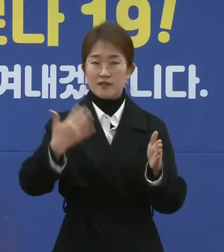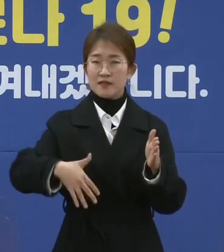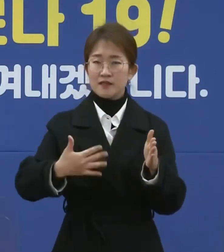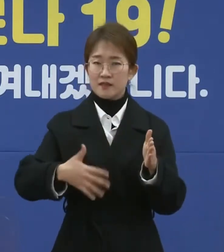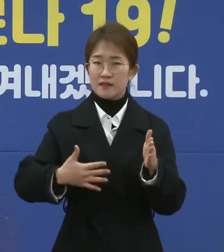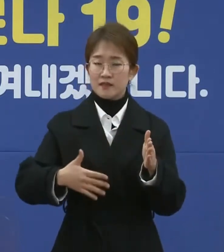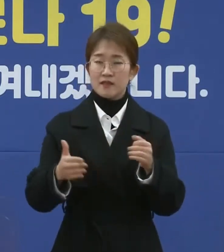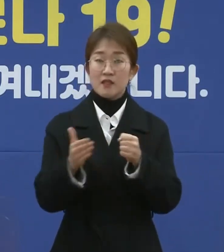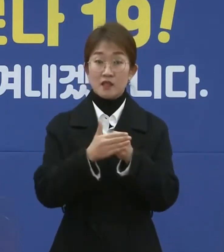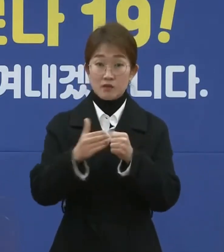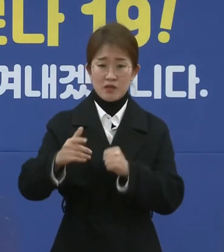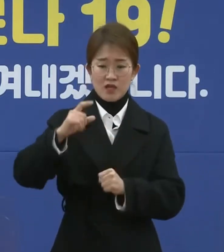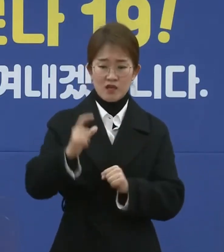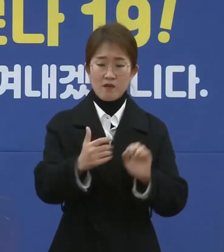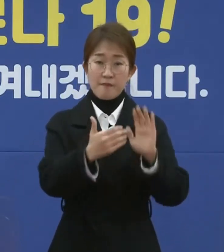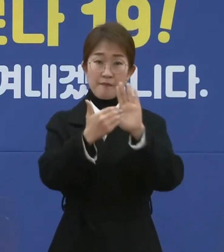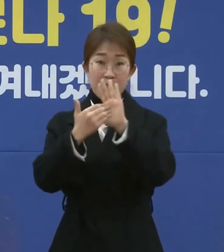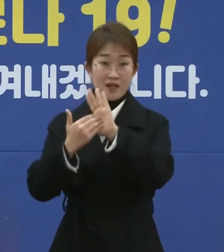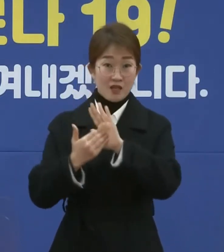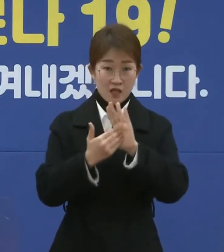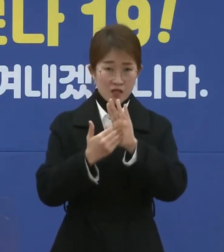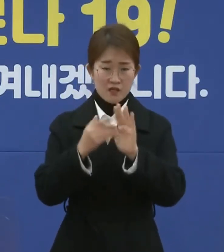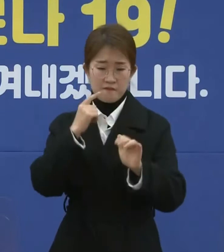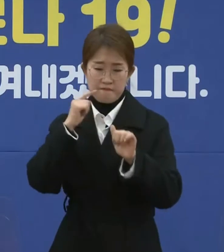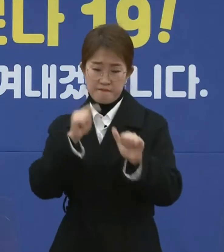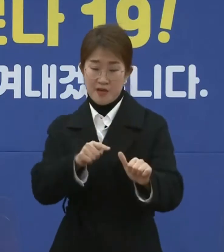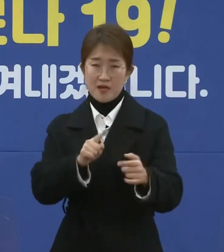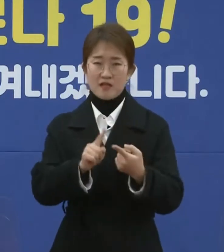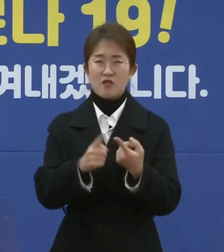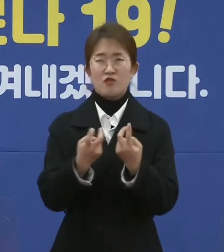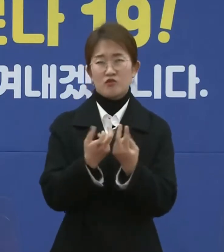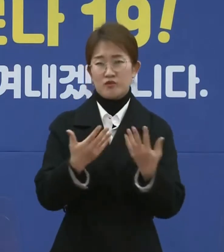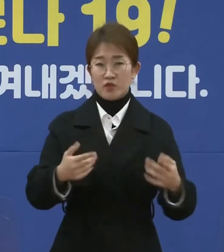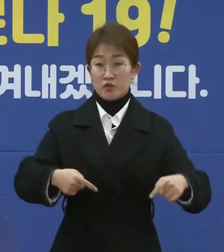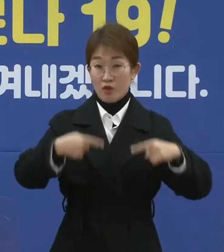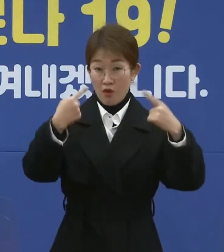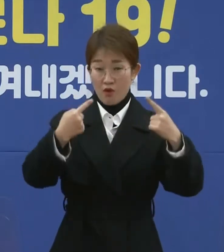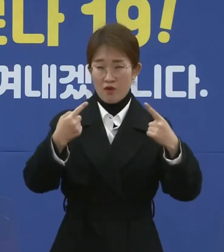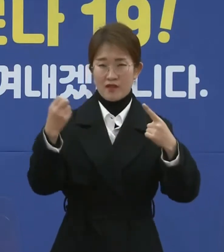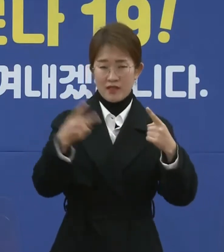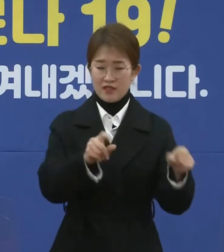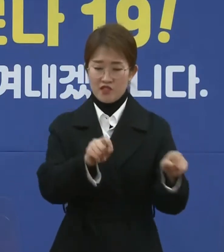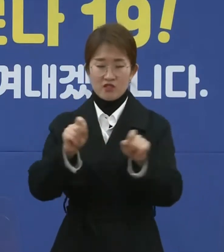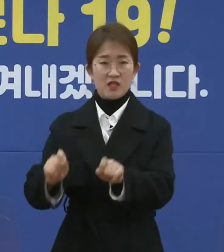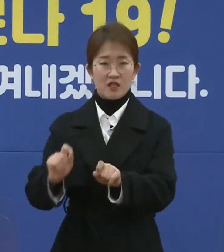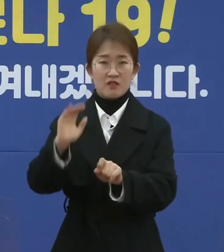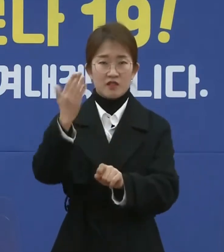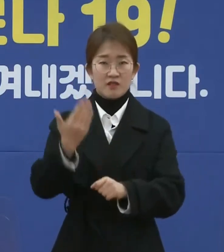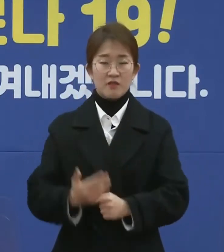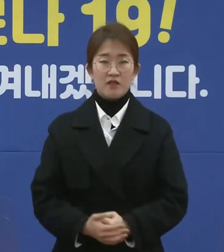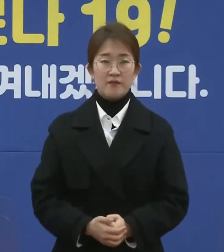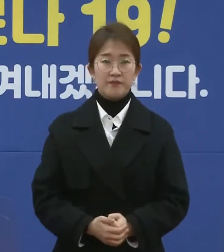강화된 방역 조치가 설 연휴까지 또다시 연장되었습니다.